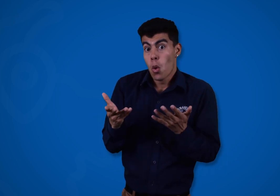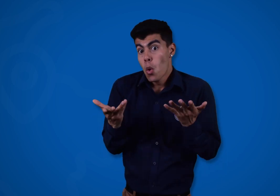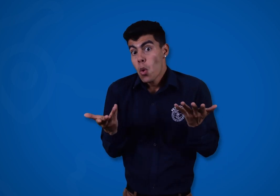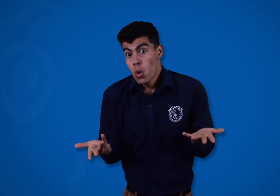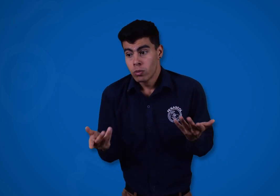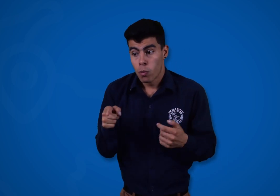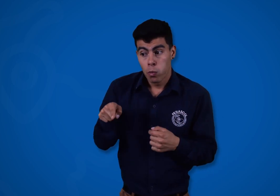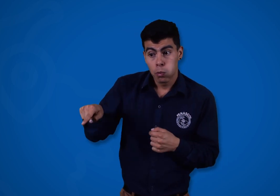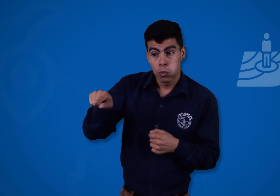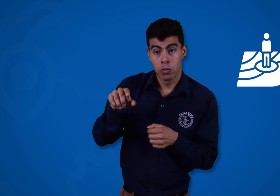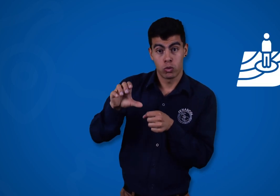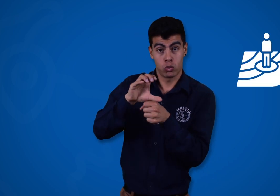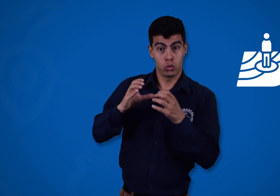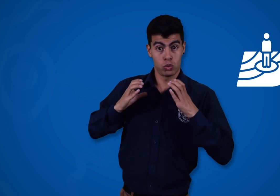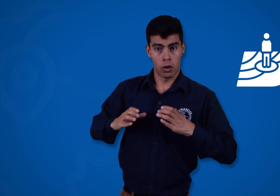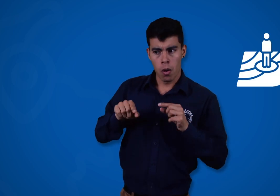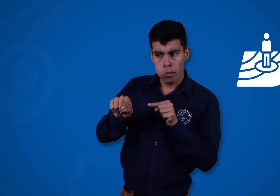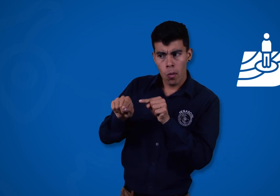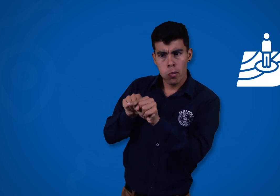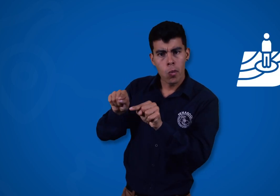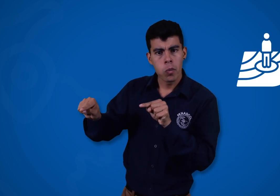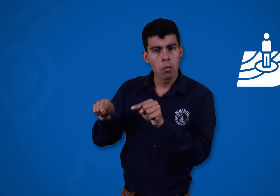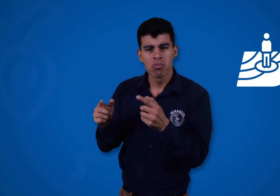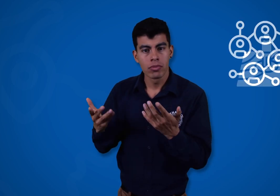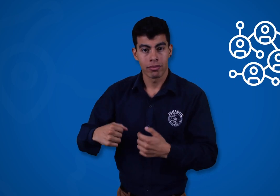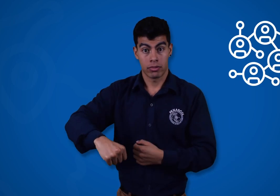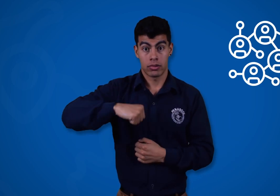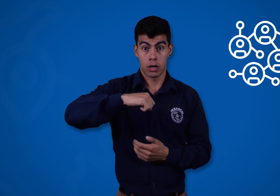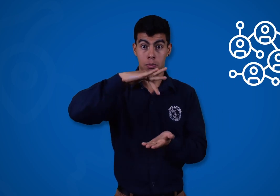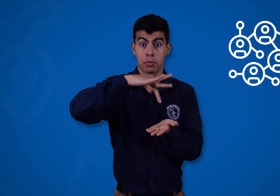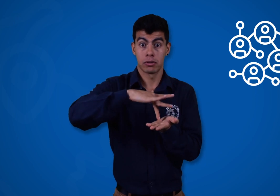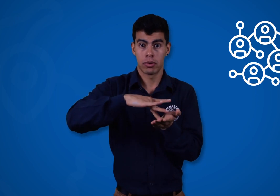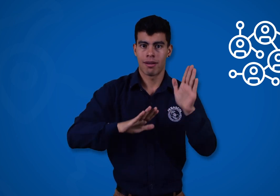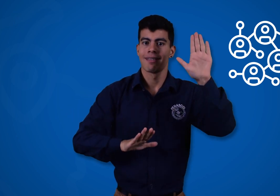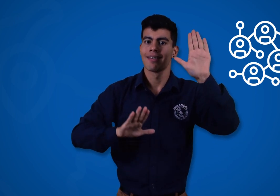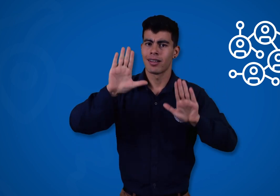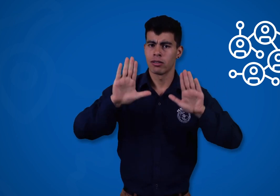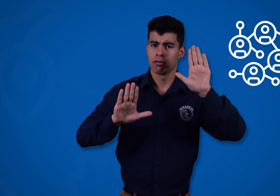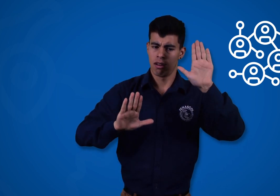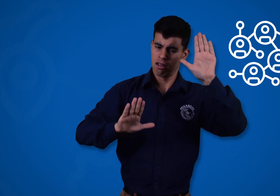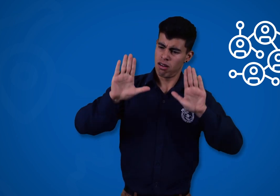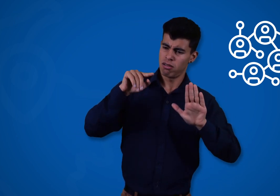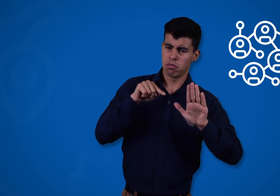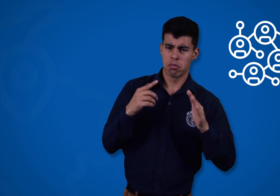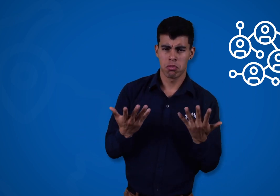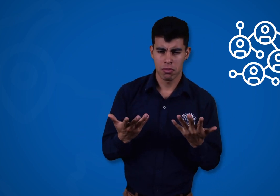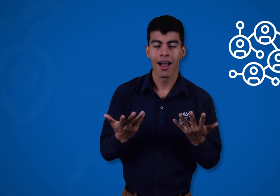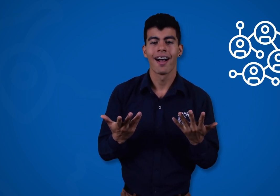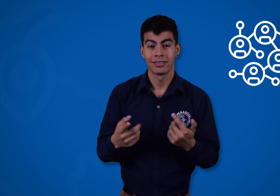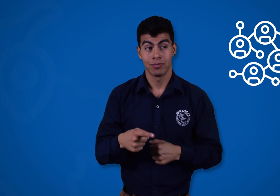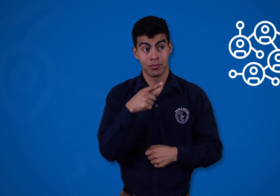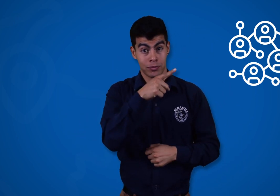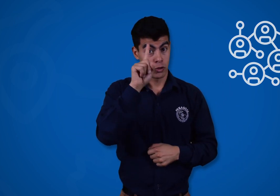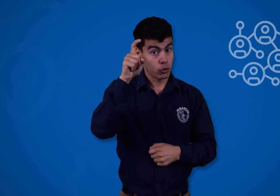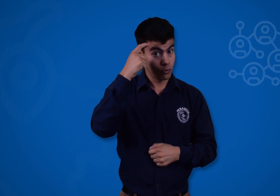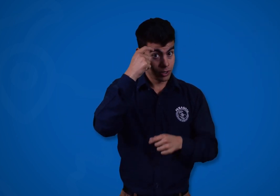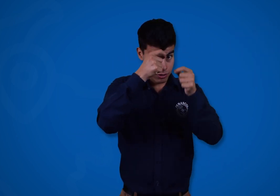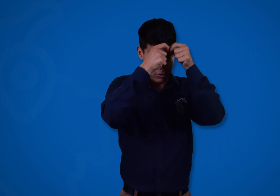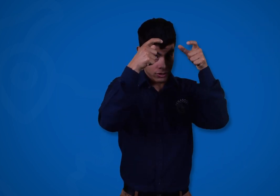La participación también es poder ser candidato. Esto quiere decir que, dentro de la estructura del Estado, hay cargos para